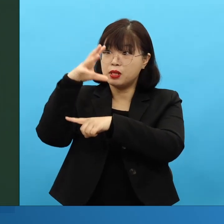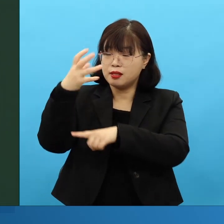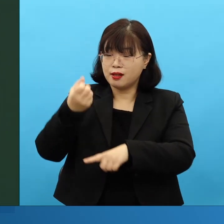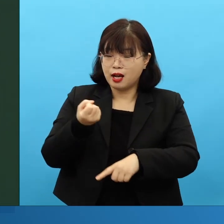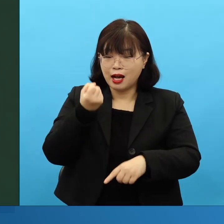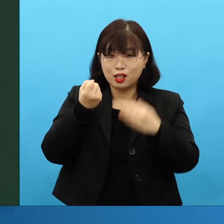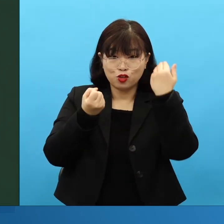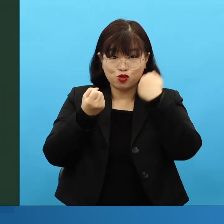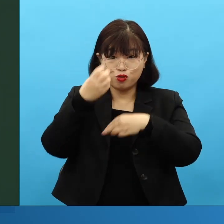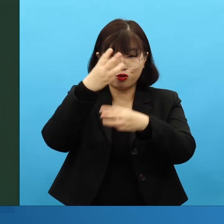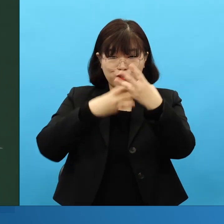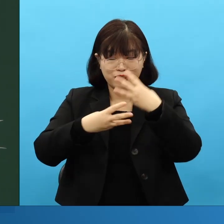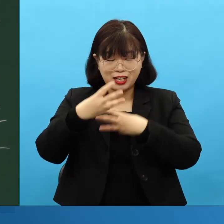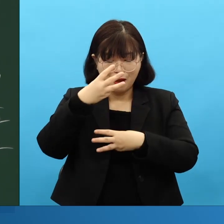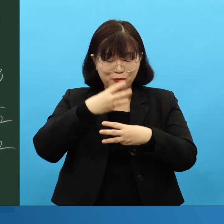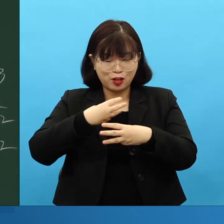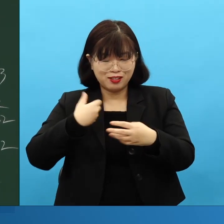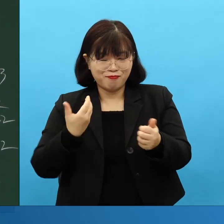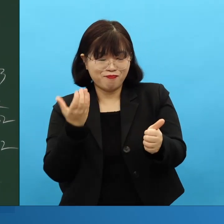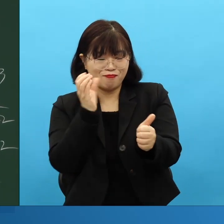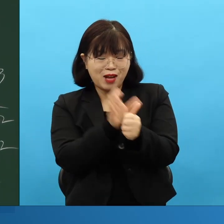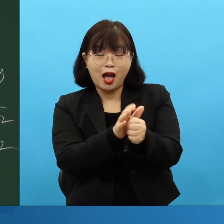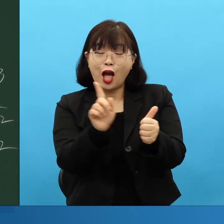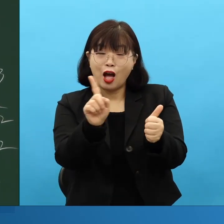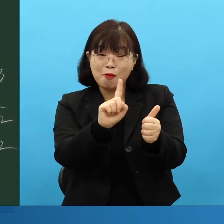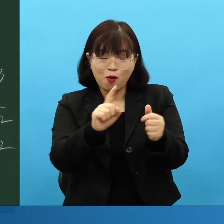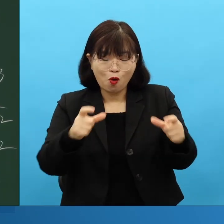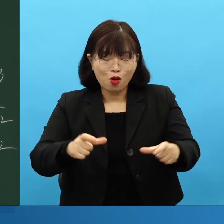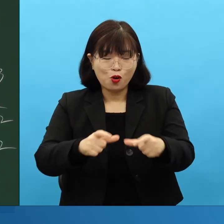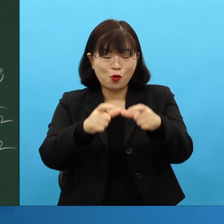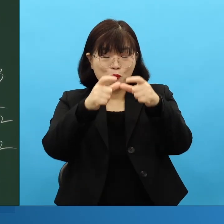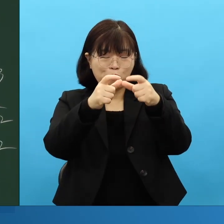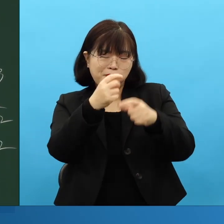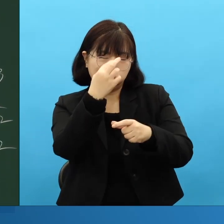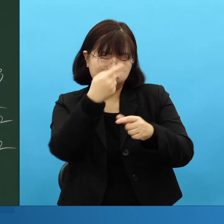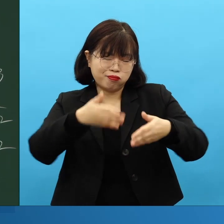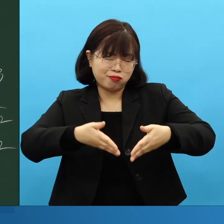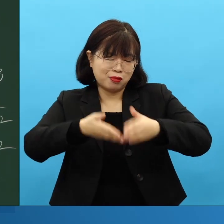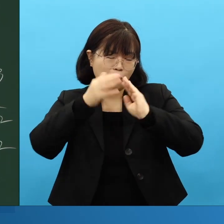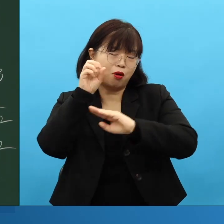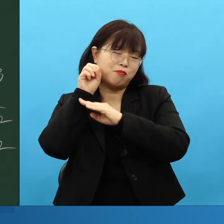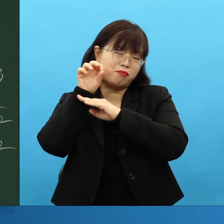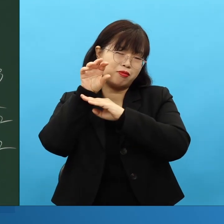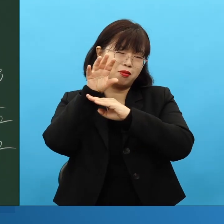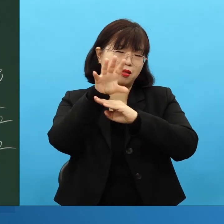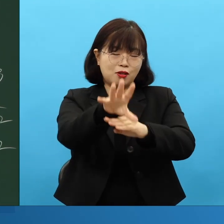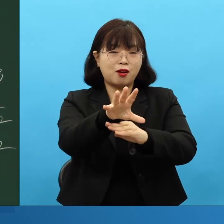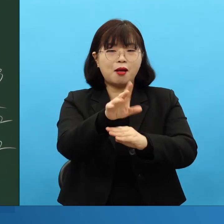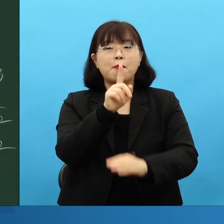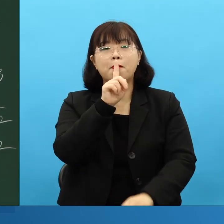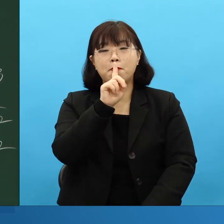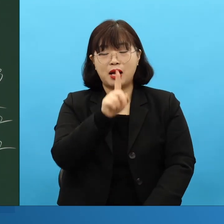여러분이 가르친 아이가 정확한 보금을 깨달아버리면, 빛을 발하는 파수꾼이 돼요.